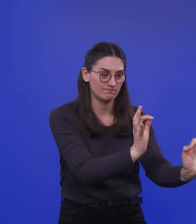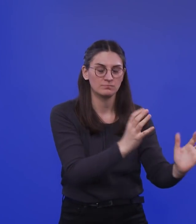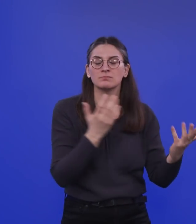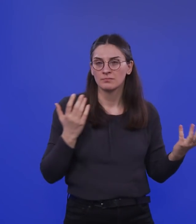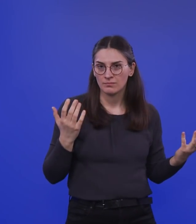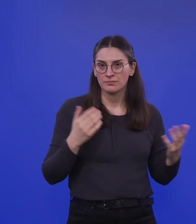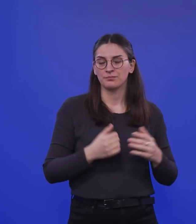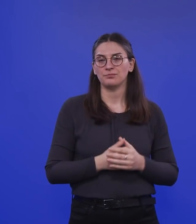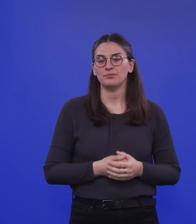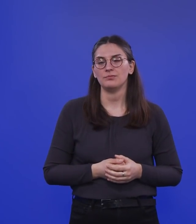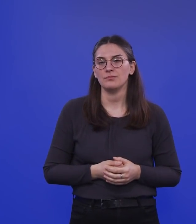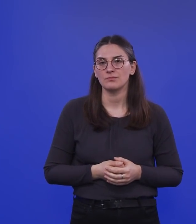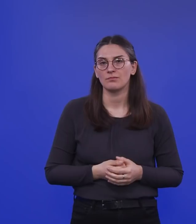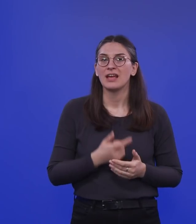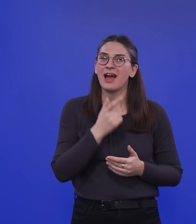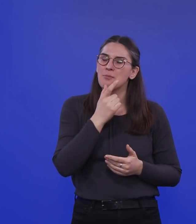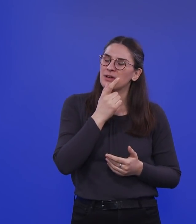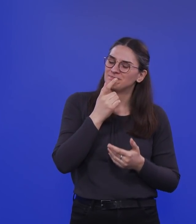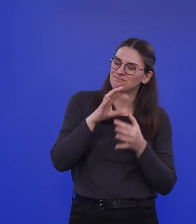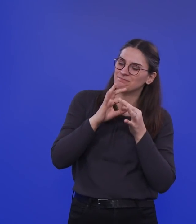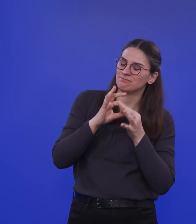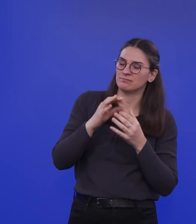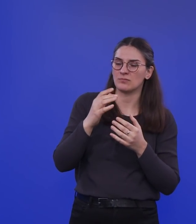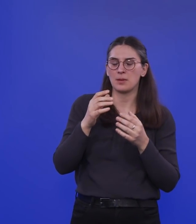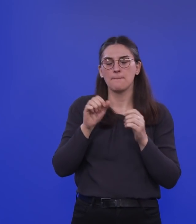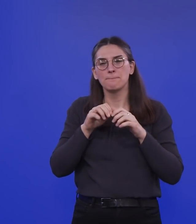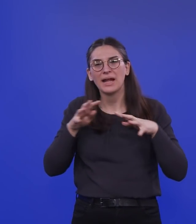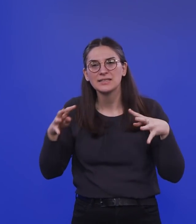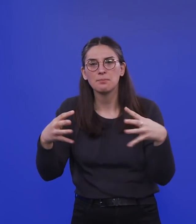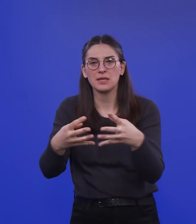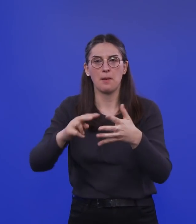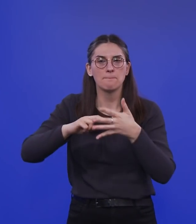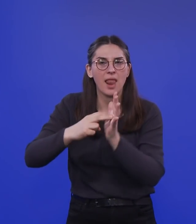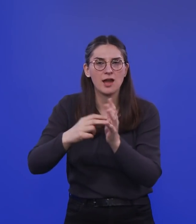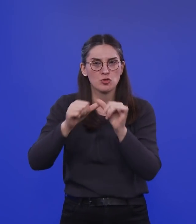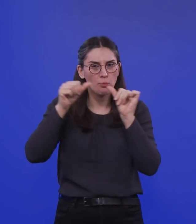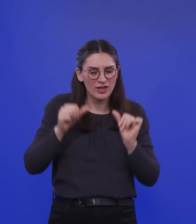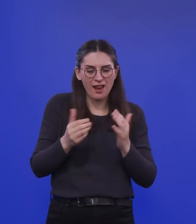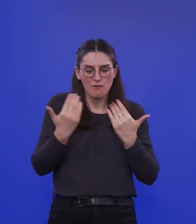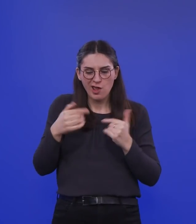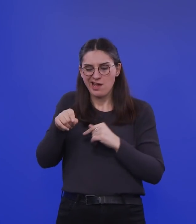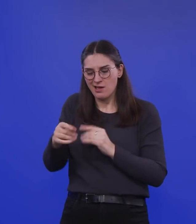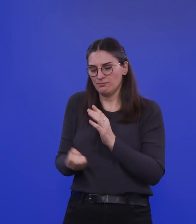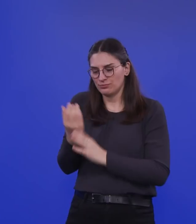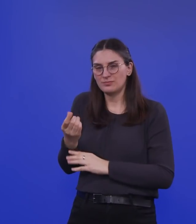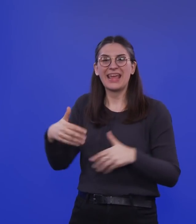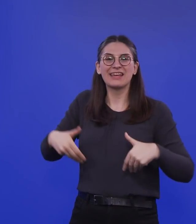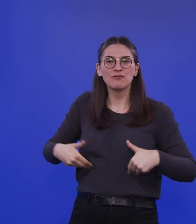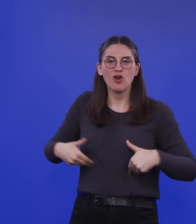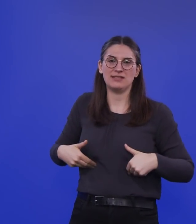viele Denkmodelle in der Pandemieplanung kommen aus der Influenza. Und ich habe manchmal sogar das Gefühl, dass noch